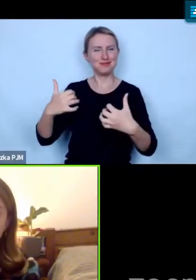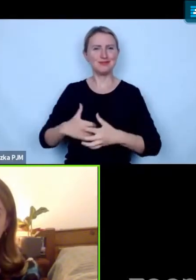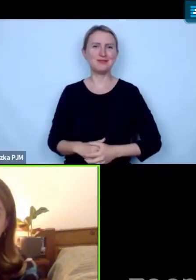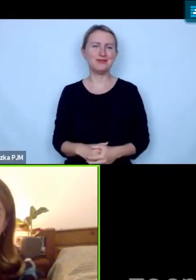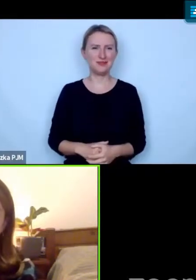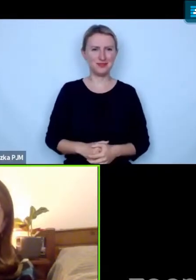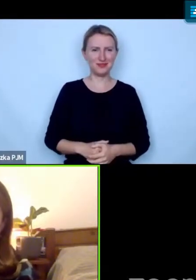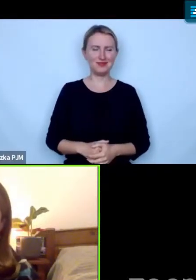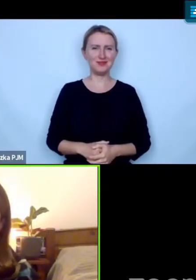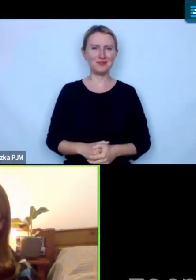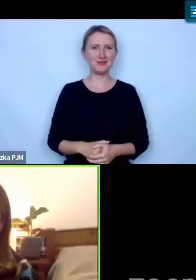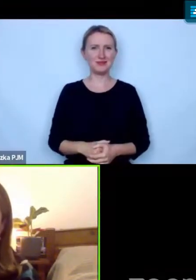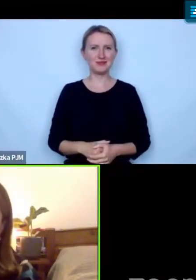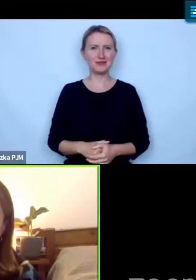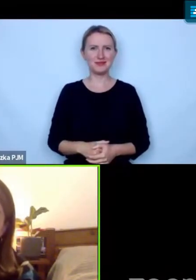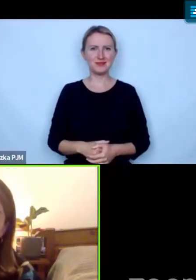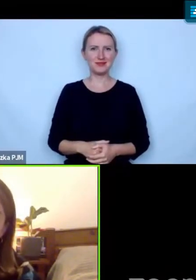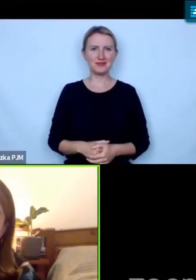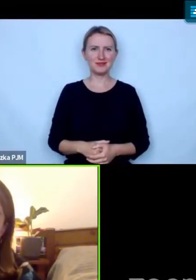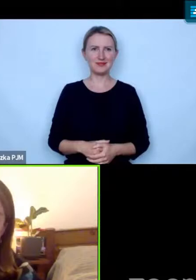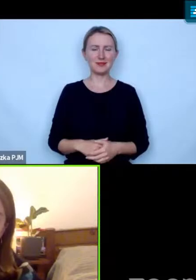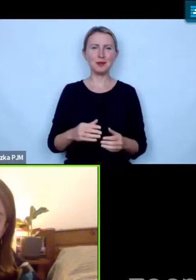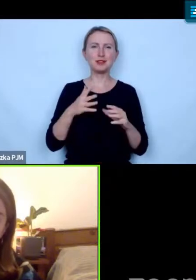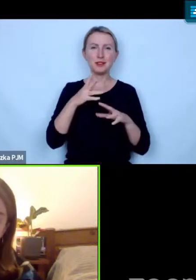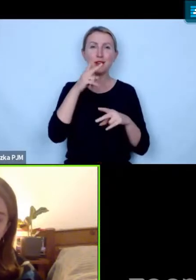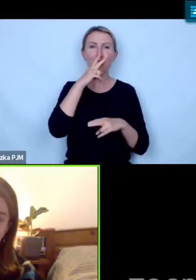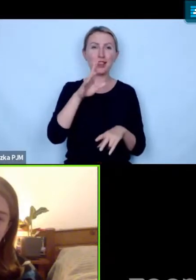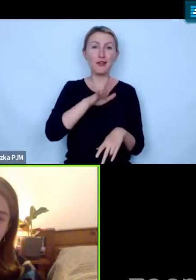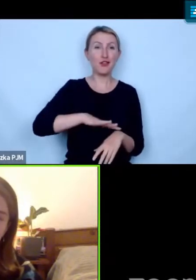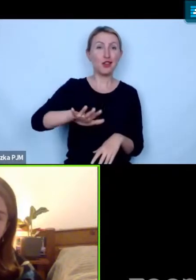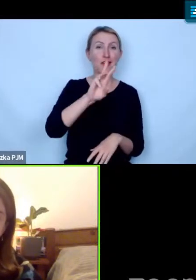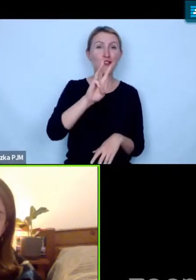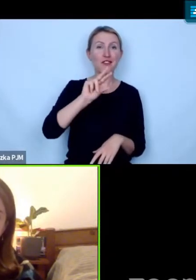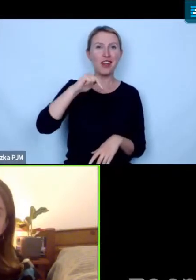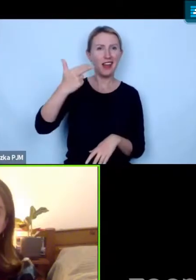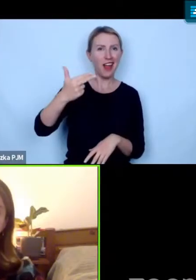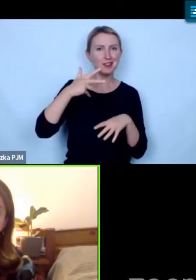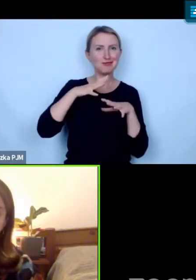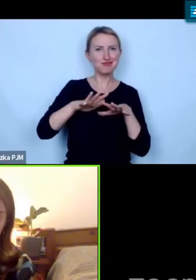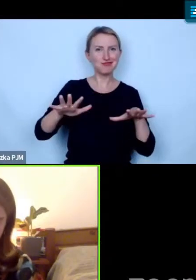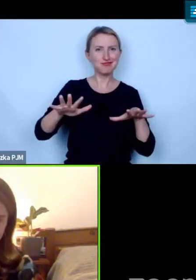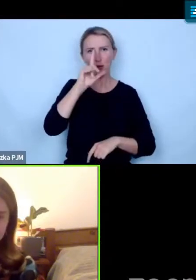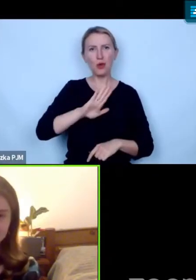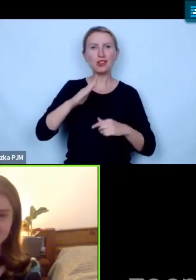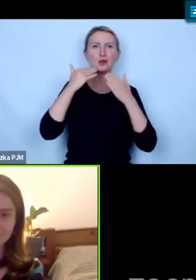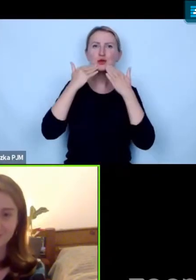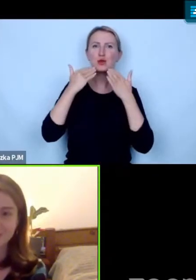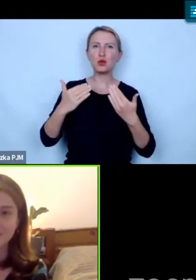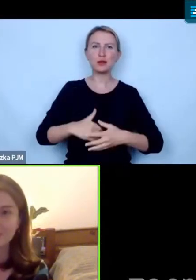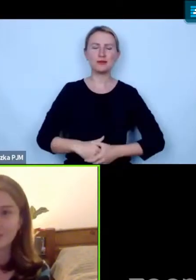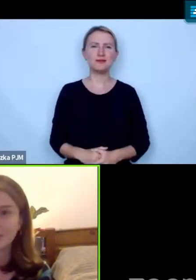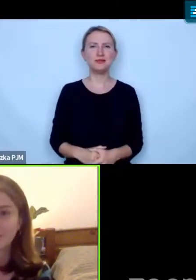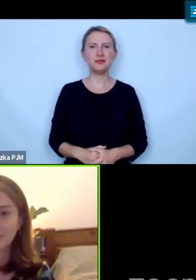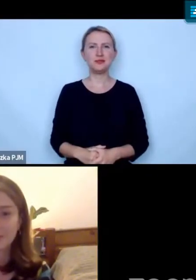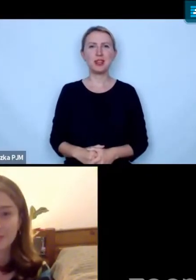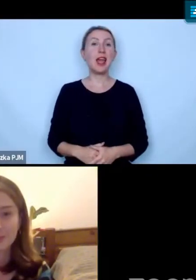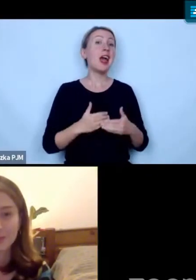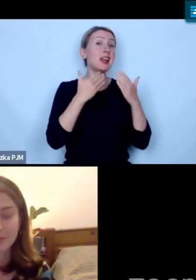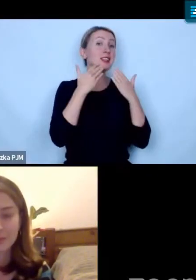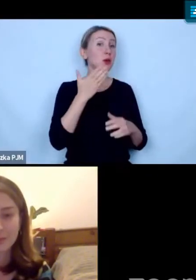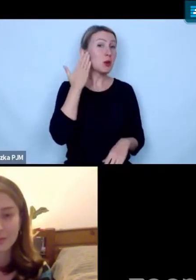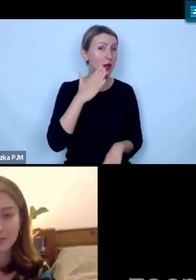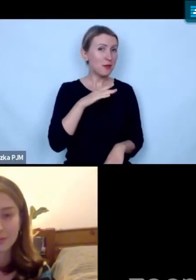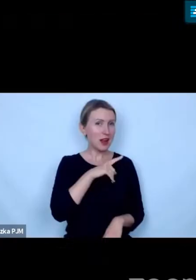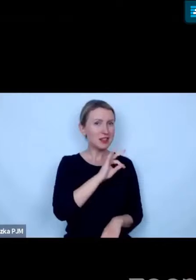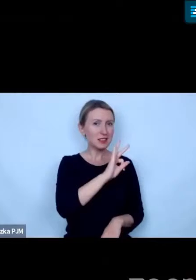wykładniczy wzrost wegan w naszym otoczeniu wśród naszej społeczności dziękuję bardzo dziękuję bardzo